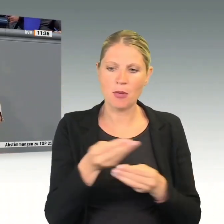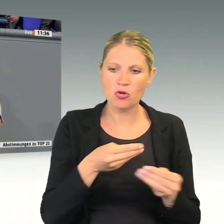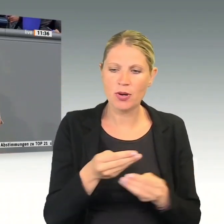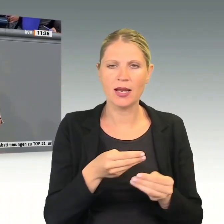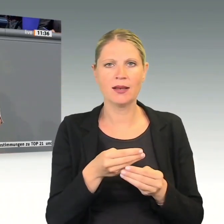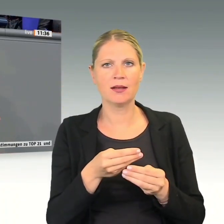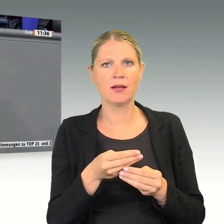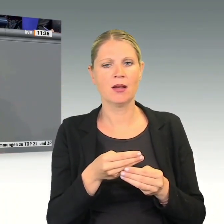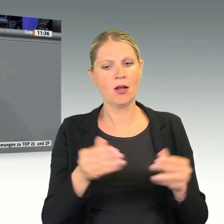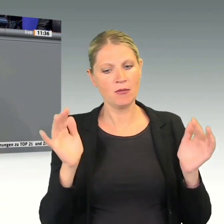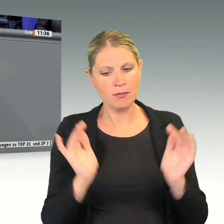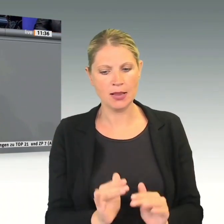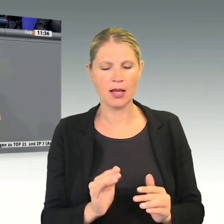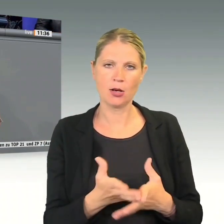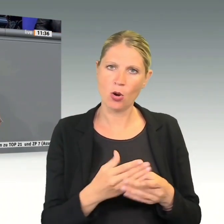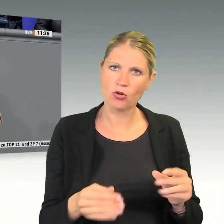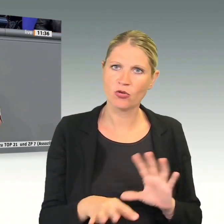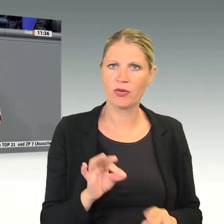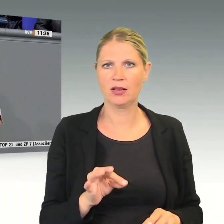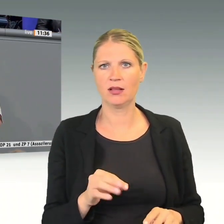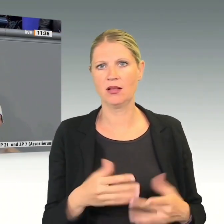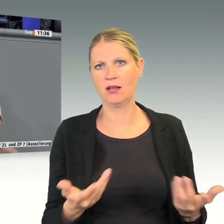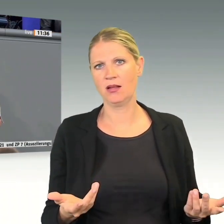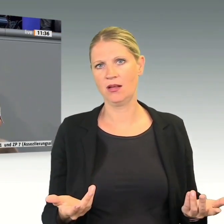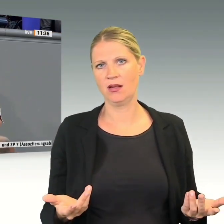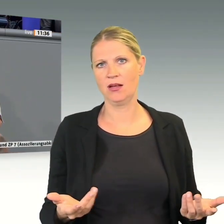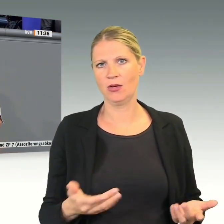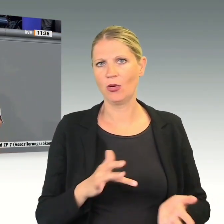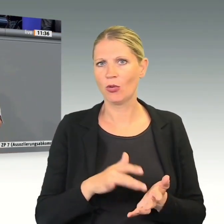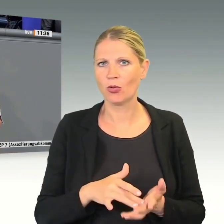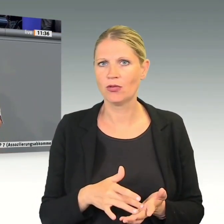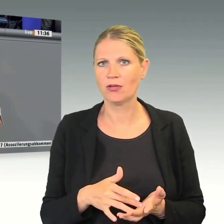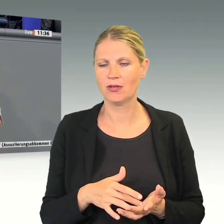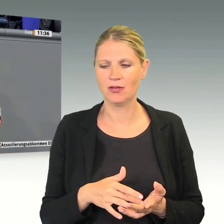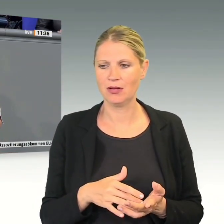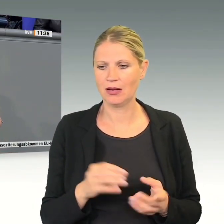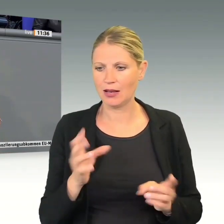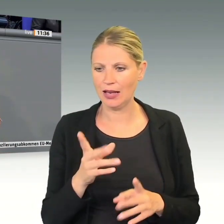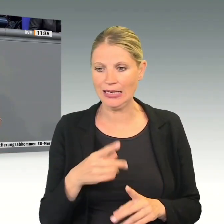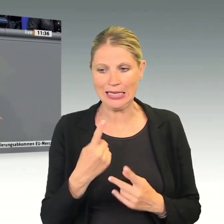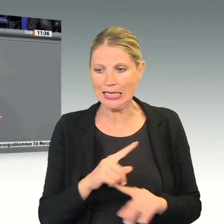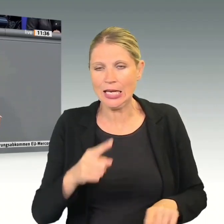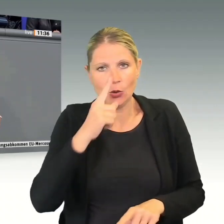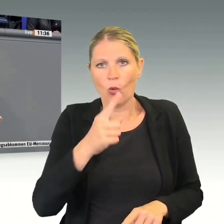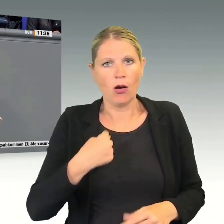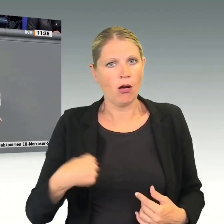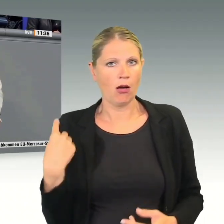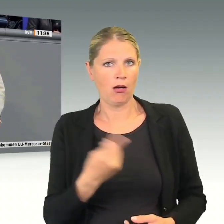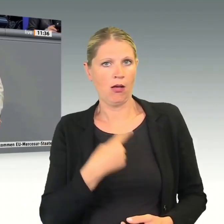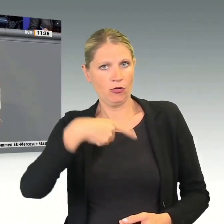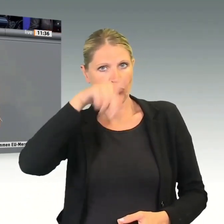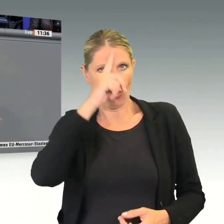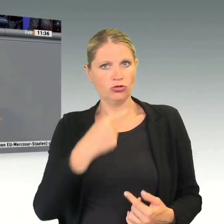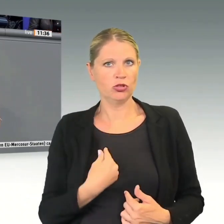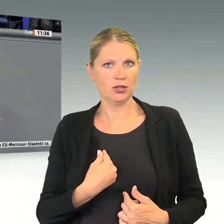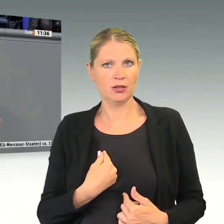Ergebnisse in den Parlamenten nicht zustande kommen? Denn wir müssen uns ja nicht nur als Deutsche, sondern wir müssen uns als Europäische